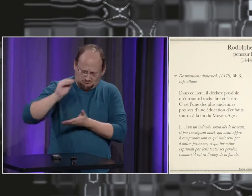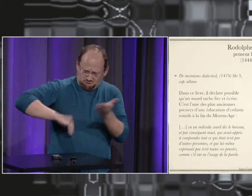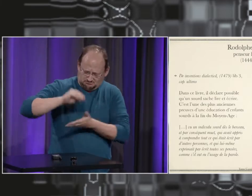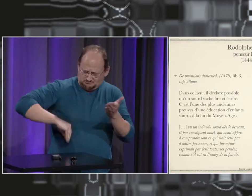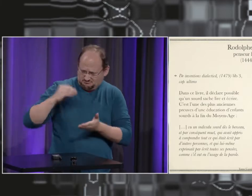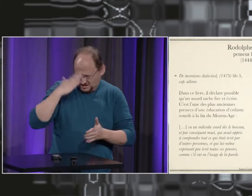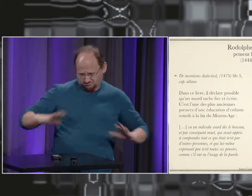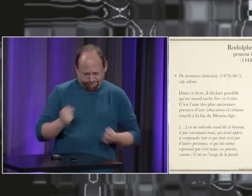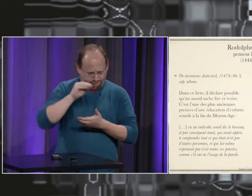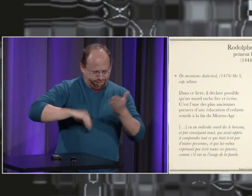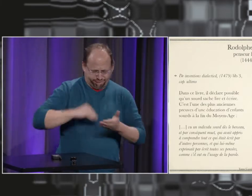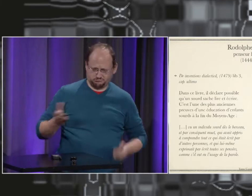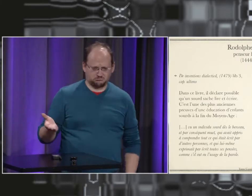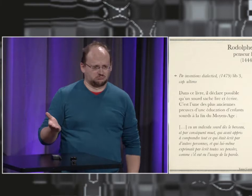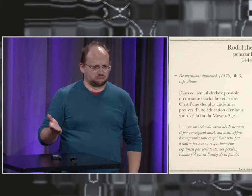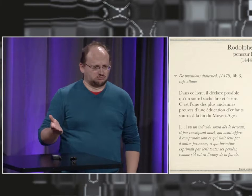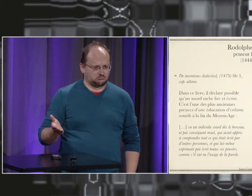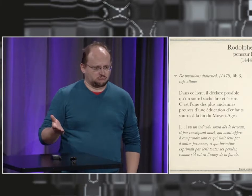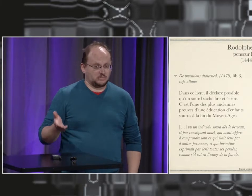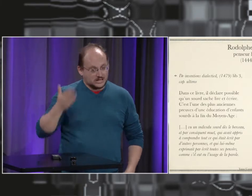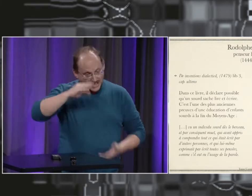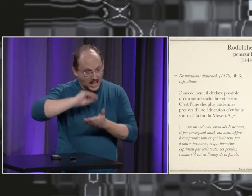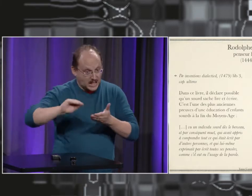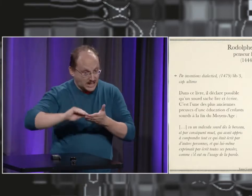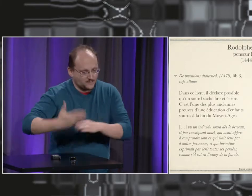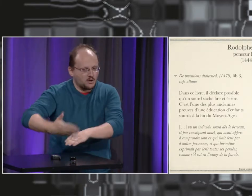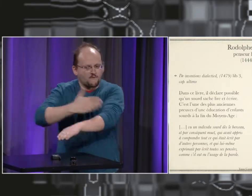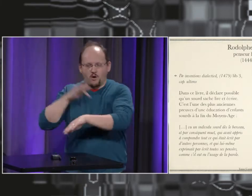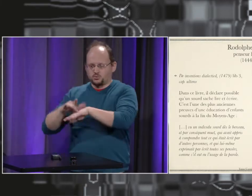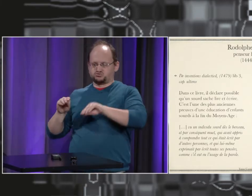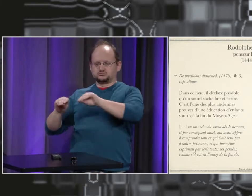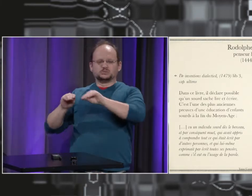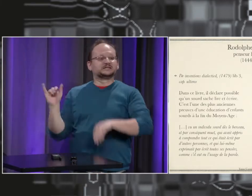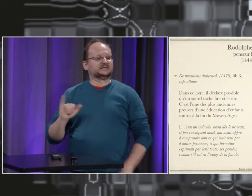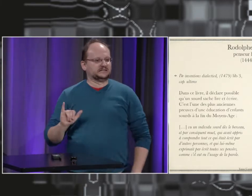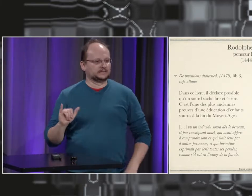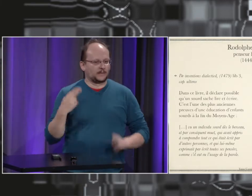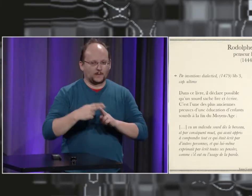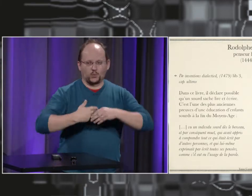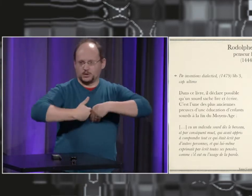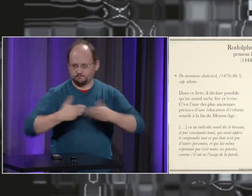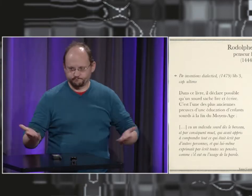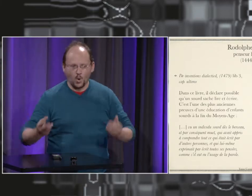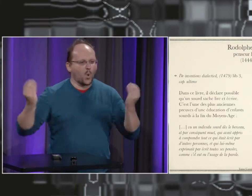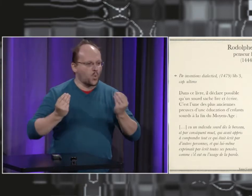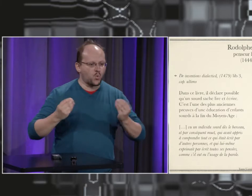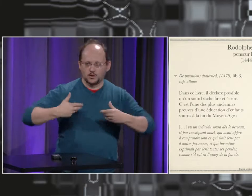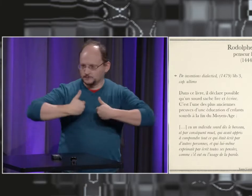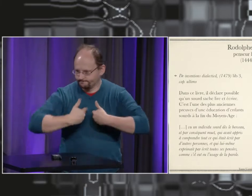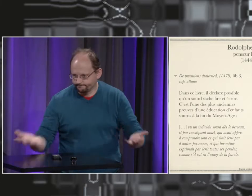étant compétents, doués à l'écrit, même ne sachant pas parler. On ne sait pas qui avait